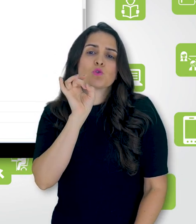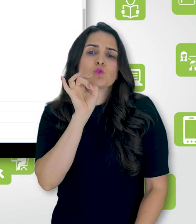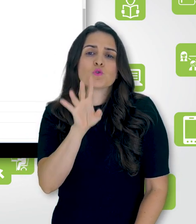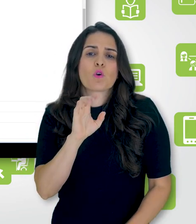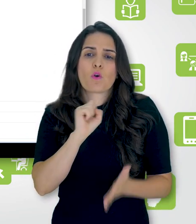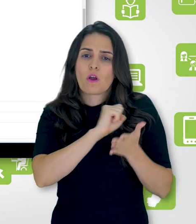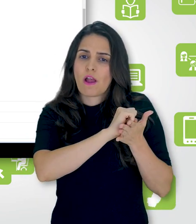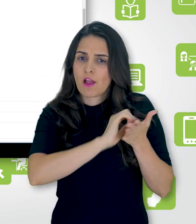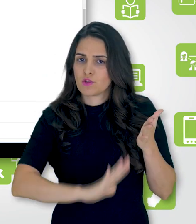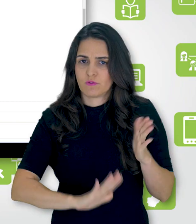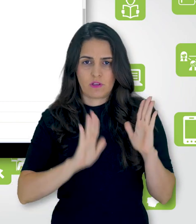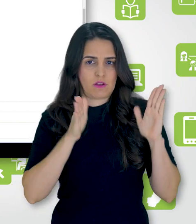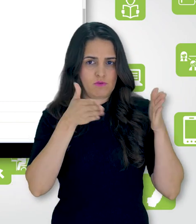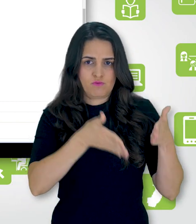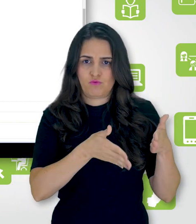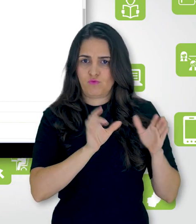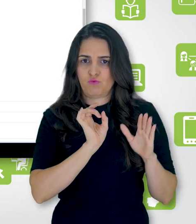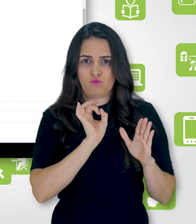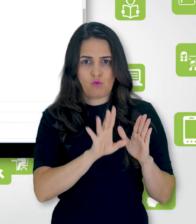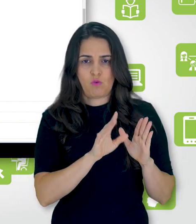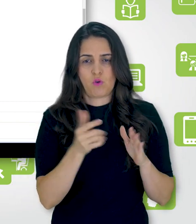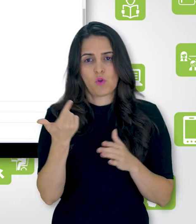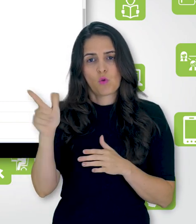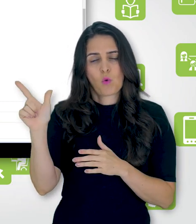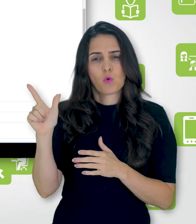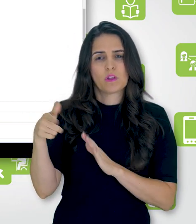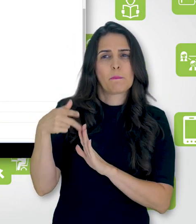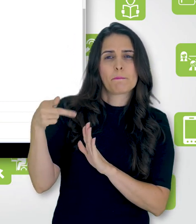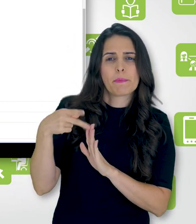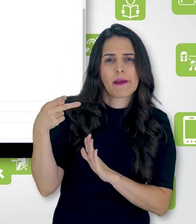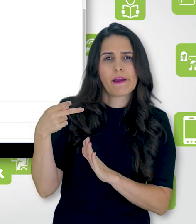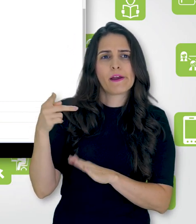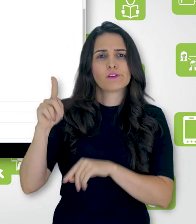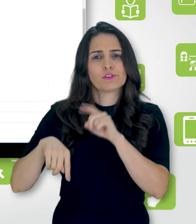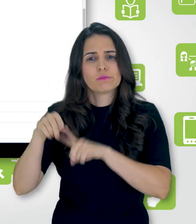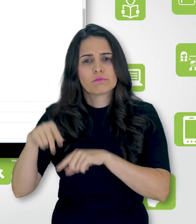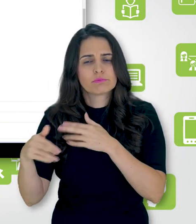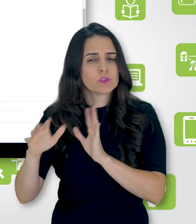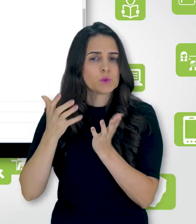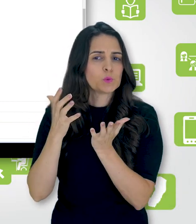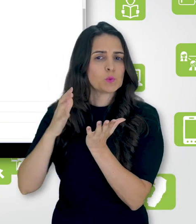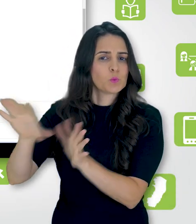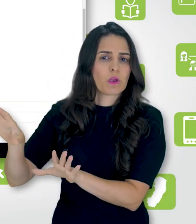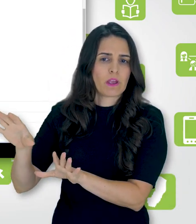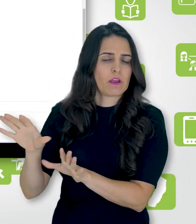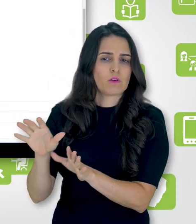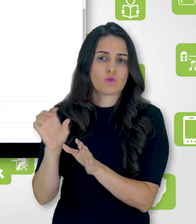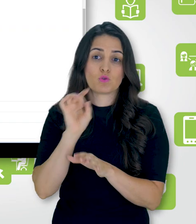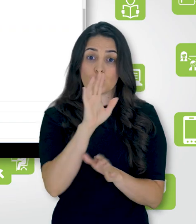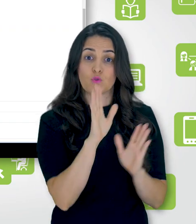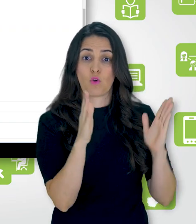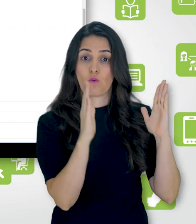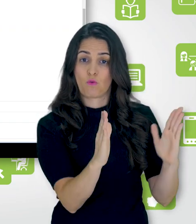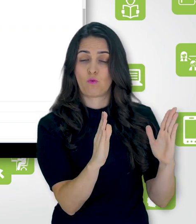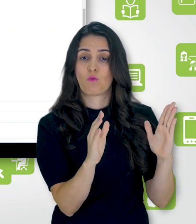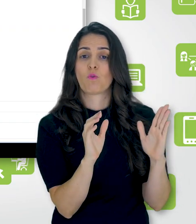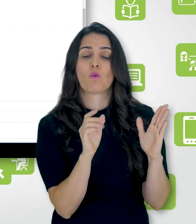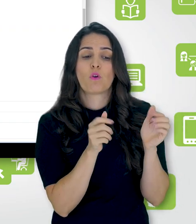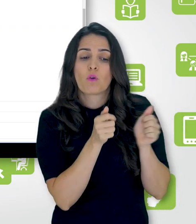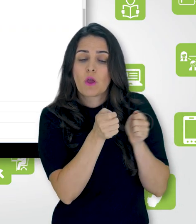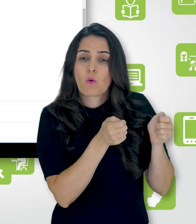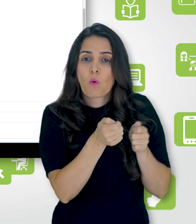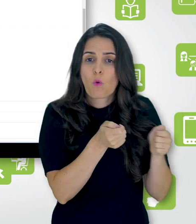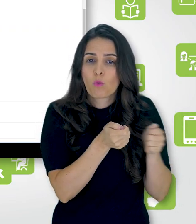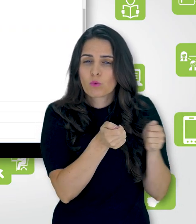as atividades. Eu não quero que os recursos, ou seja, essas páginas aqui, elas entrem na barra. Somente